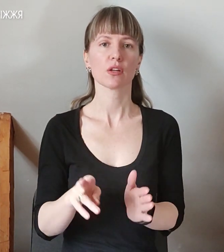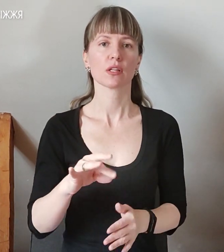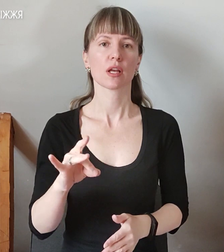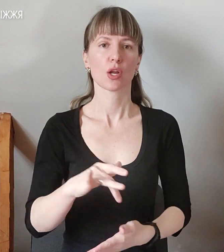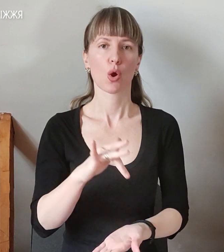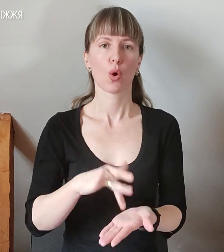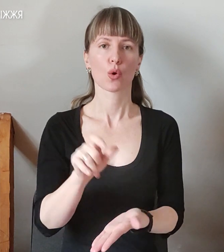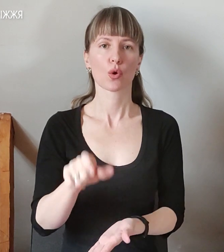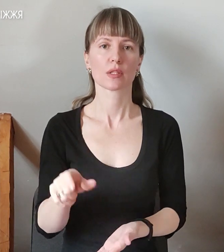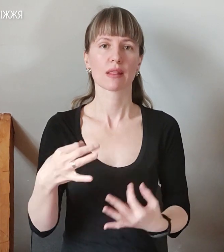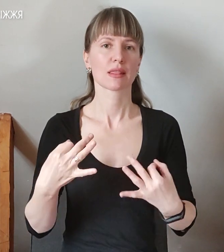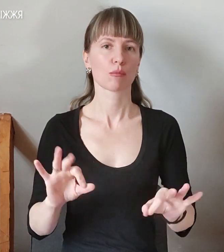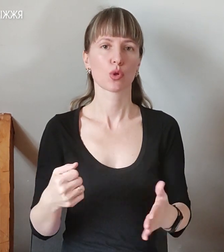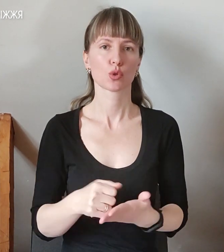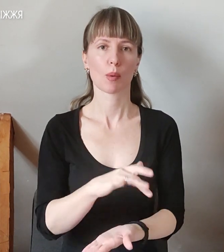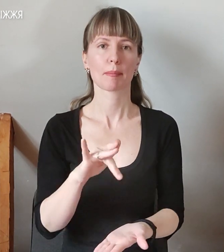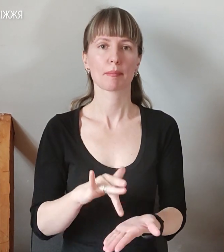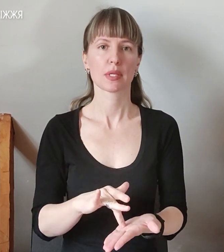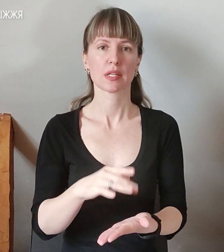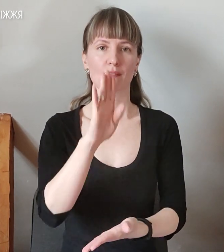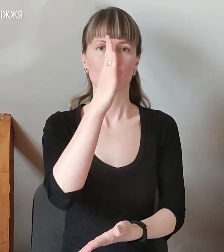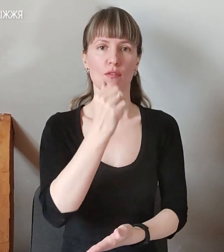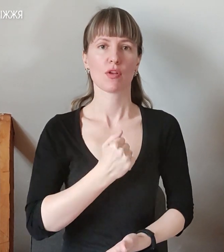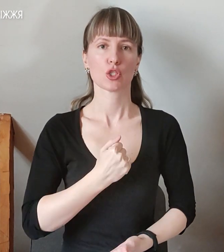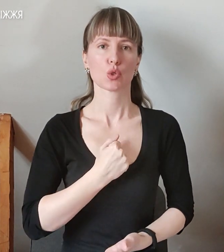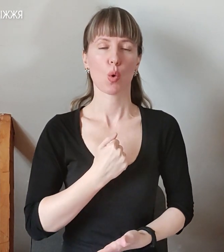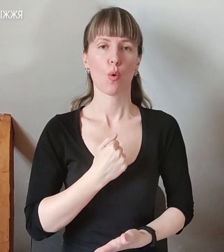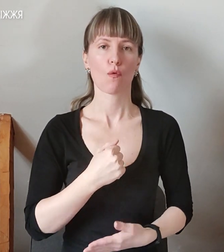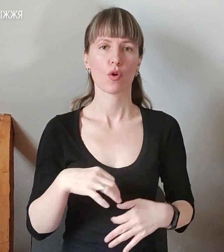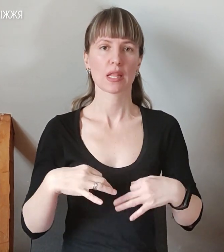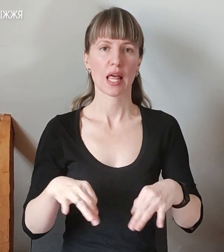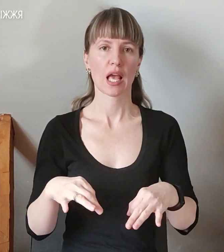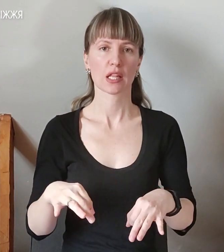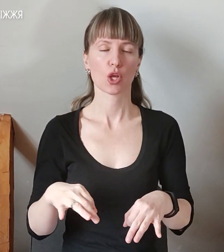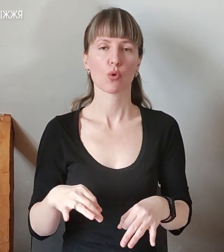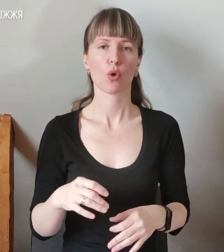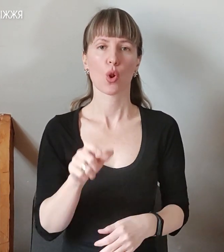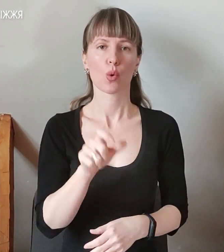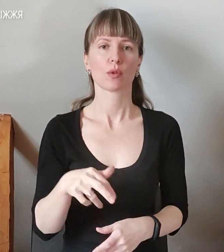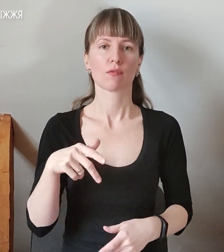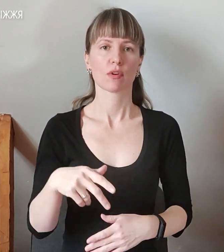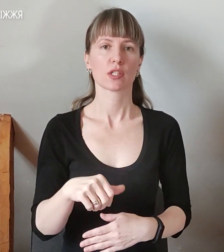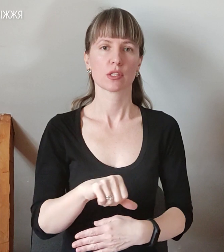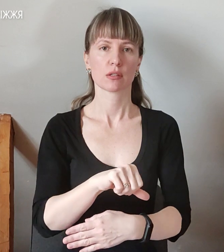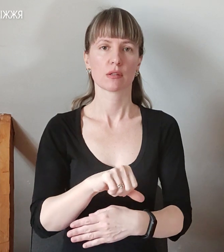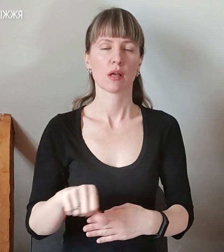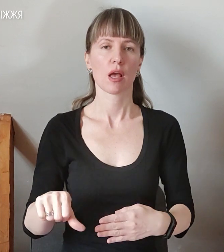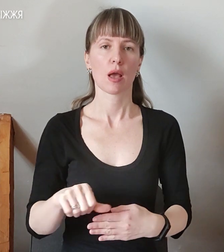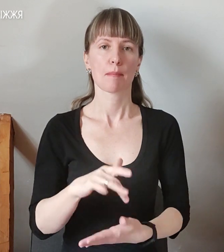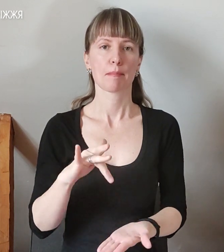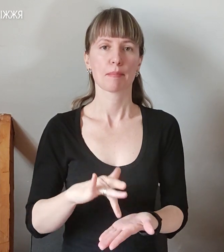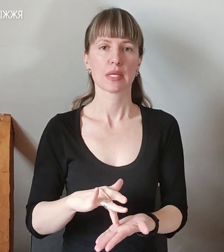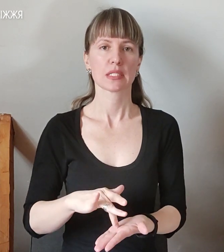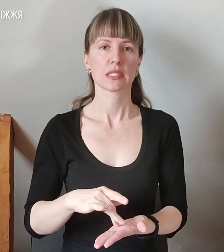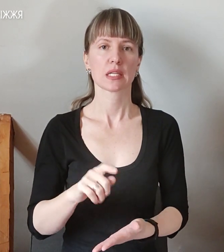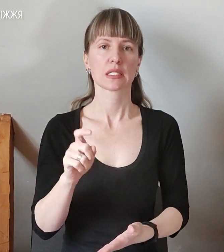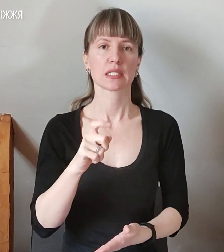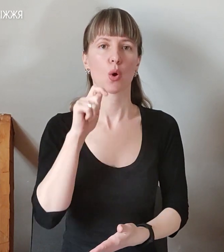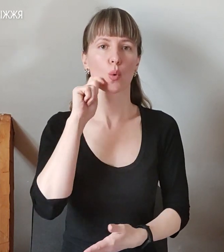не пускають до міста ворожу військову техніку. Люди вийшли на околиці міста з українськими проборами. Про це у своєму відео